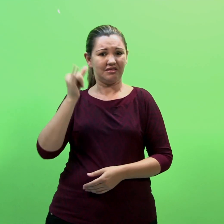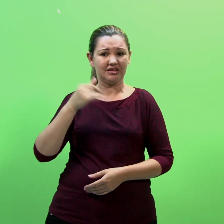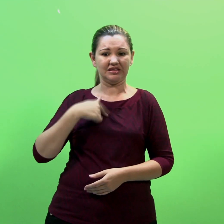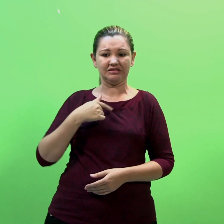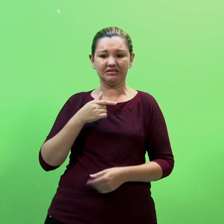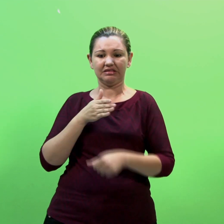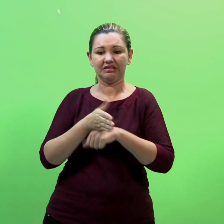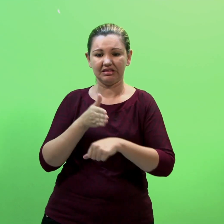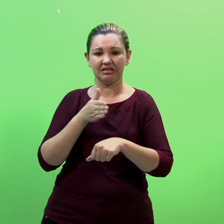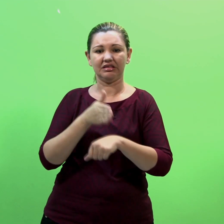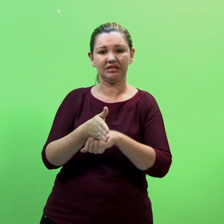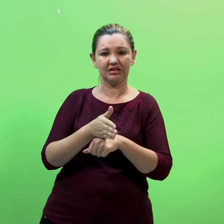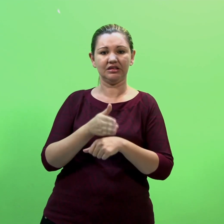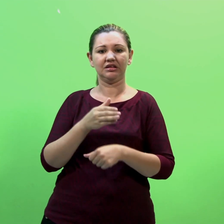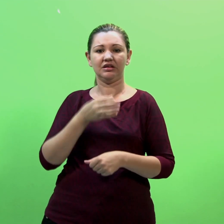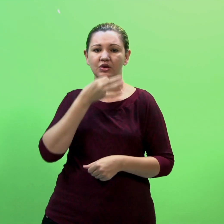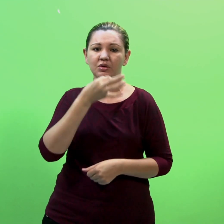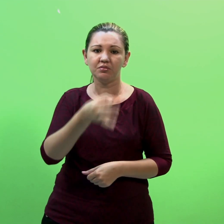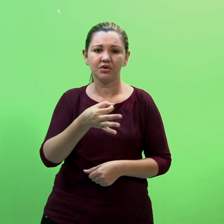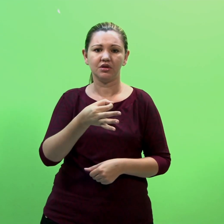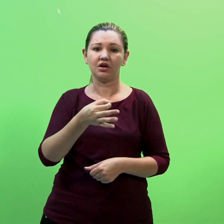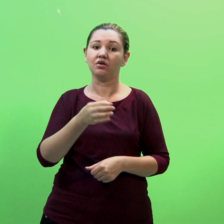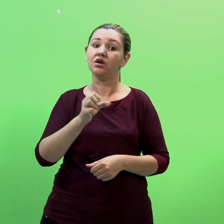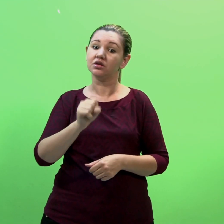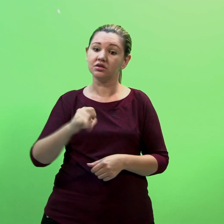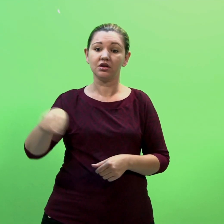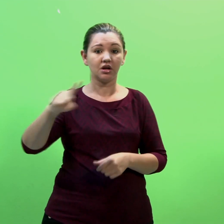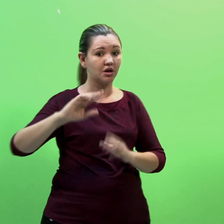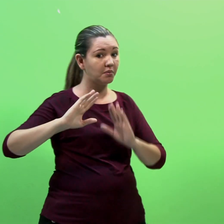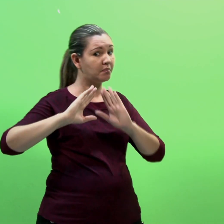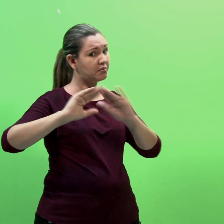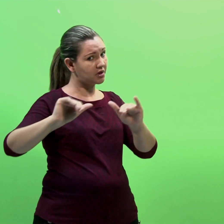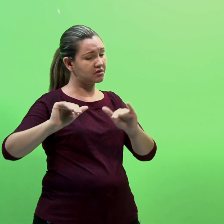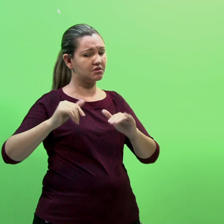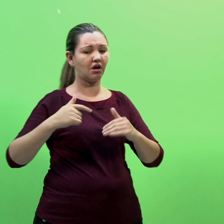e opiniões próprias A menos que seja requerido pelo grupo a fazê-lo